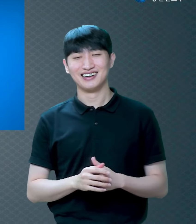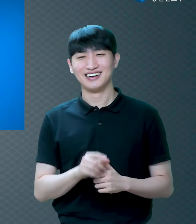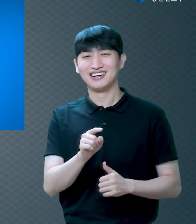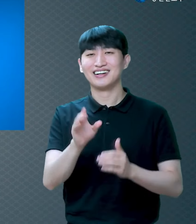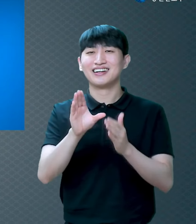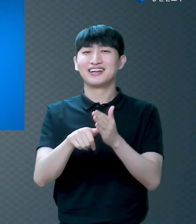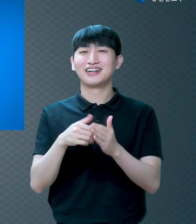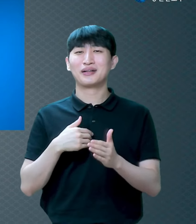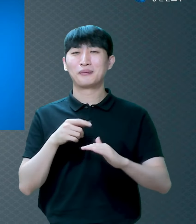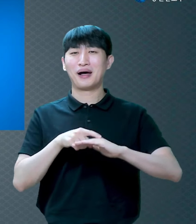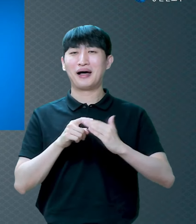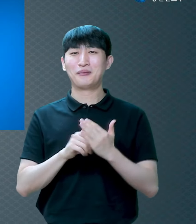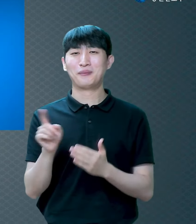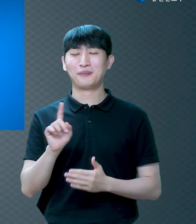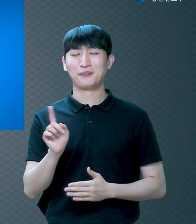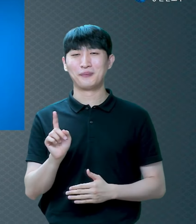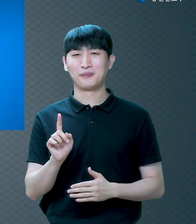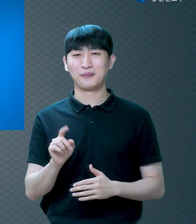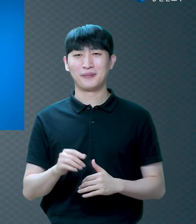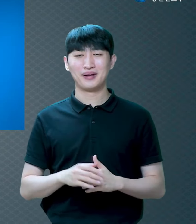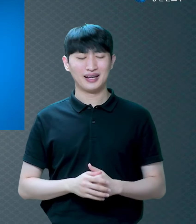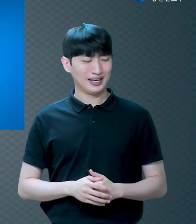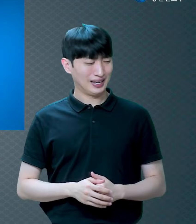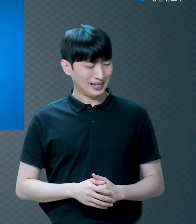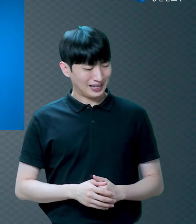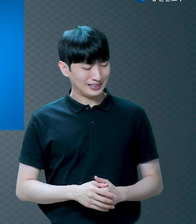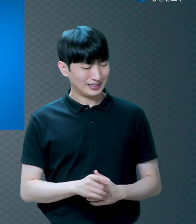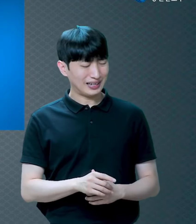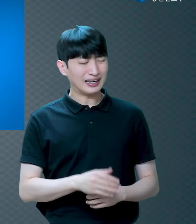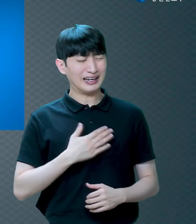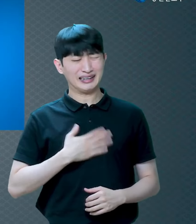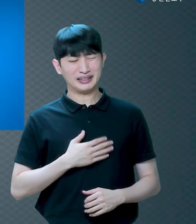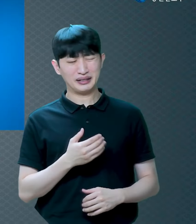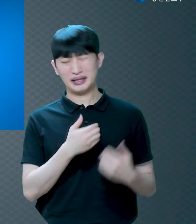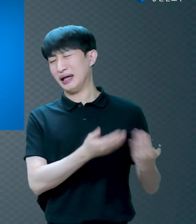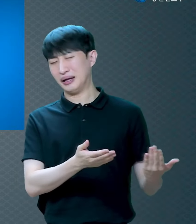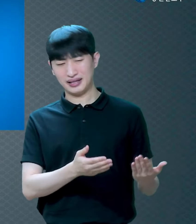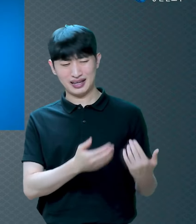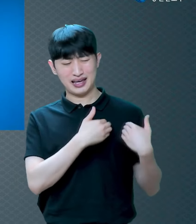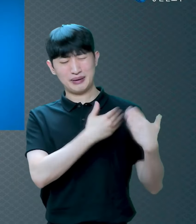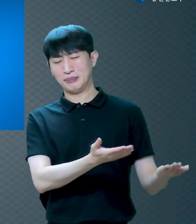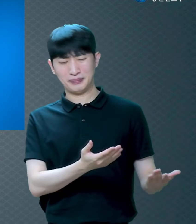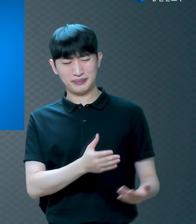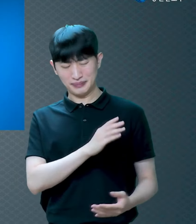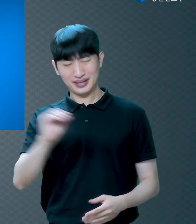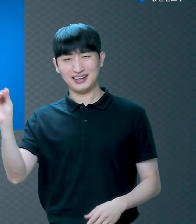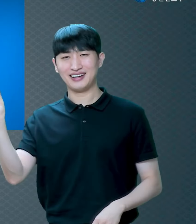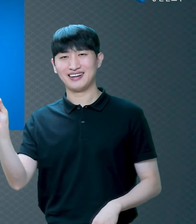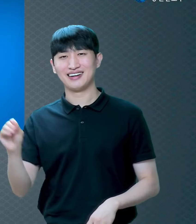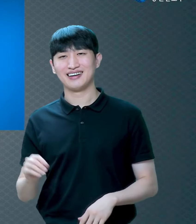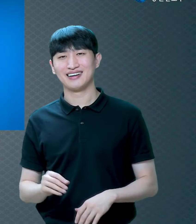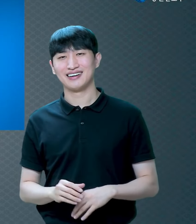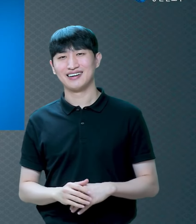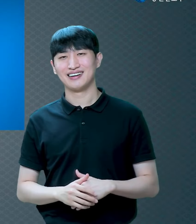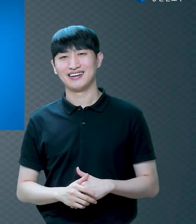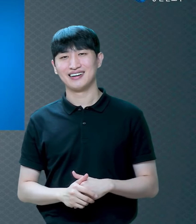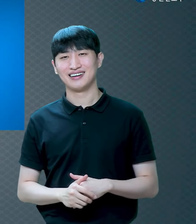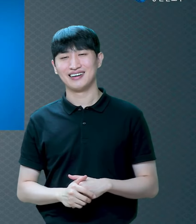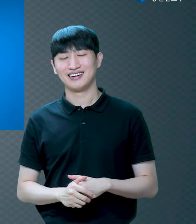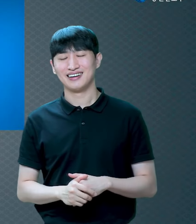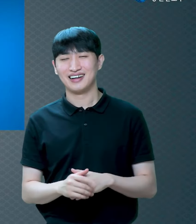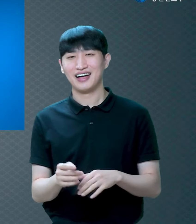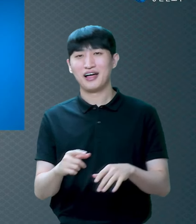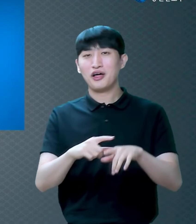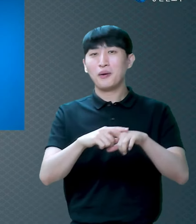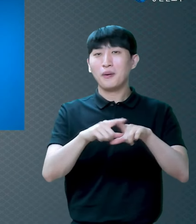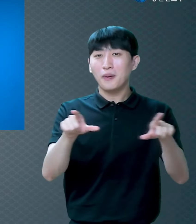아닌데 안 먹어 그러니까 평상시에는 저희 집사람이